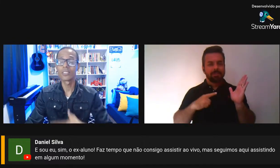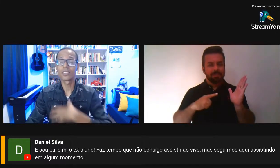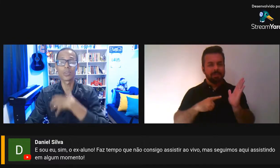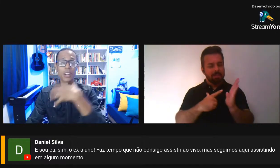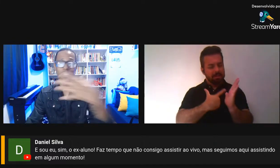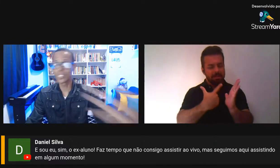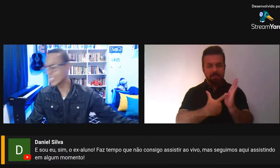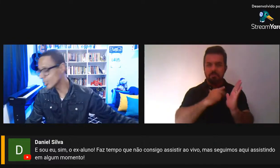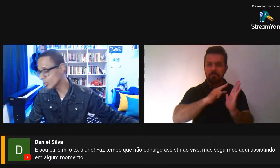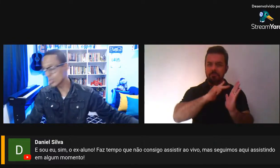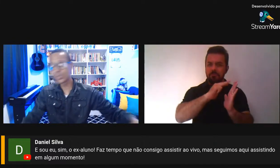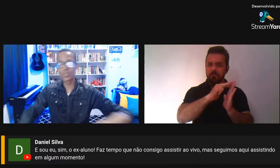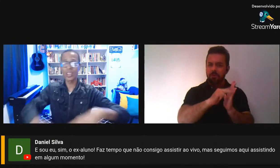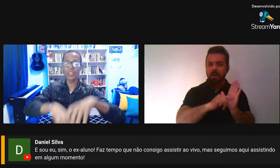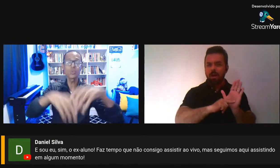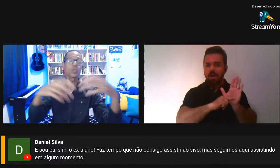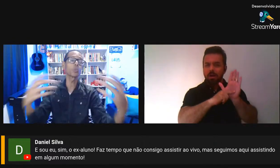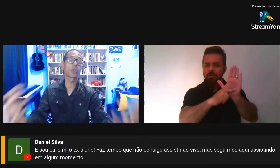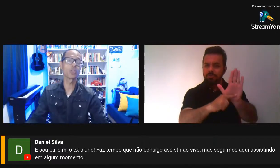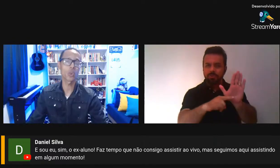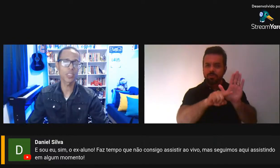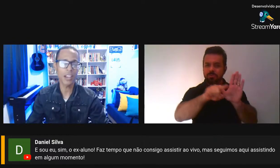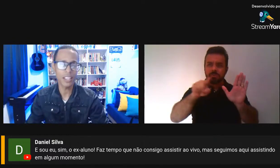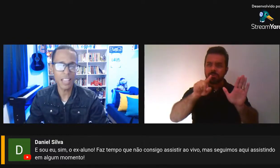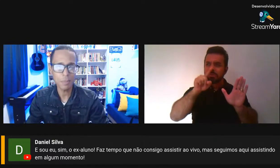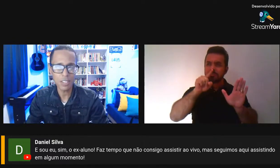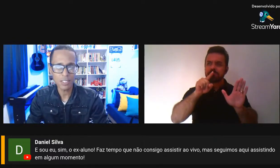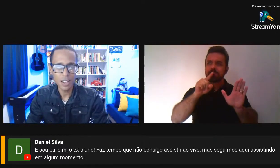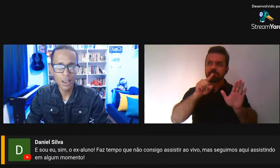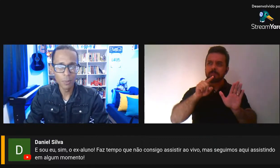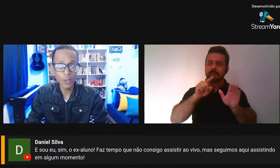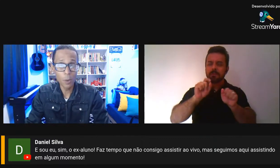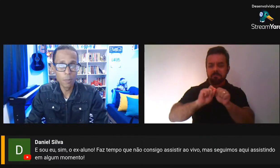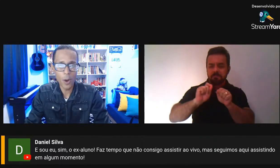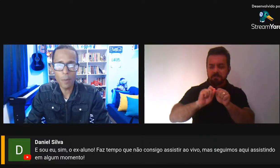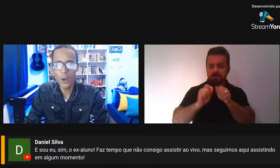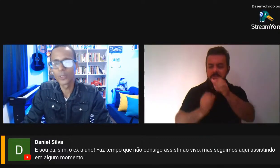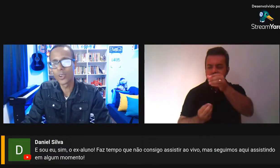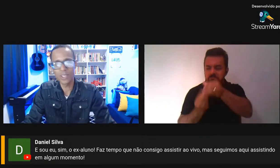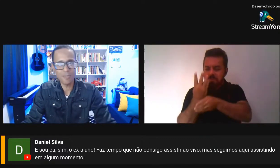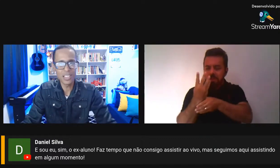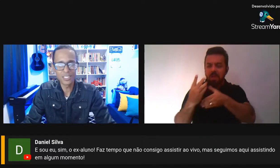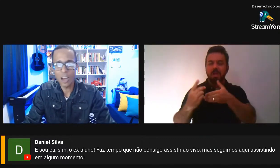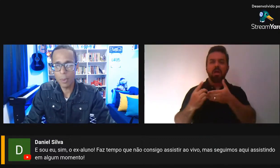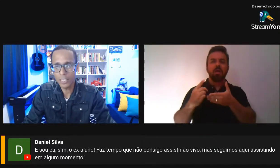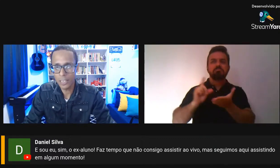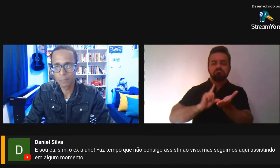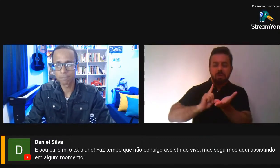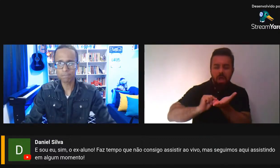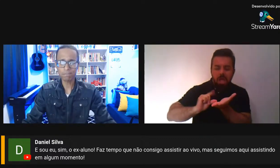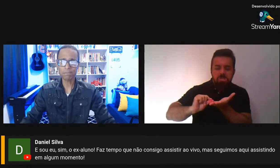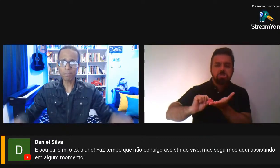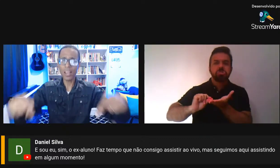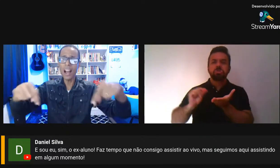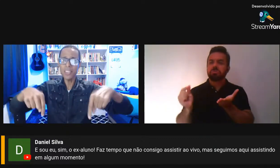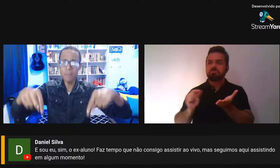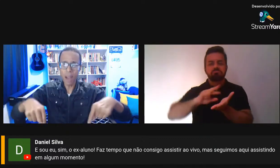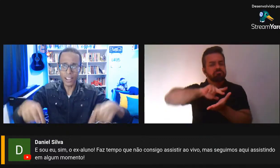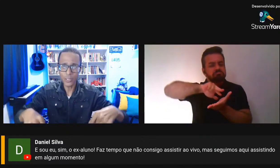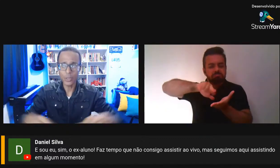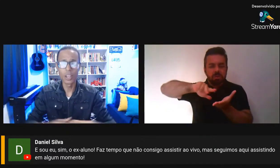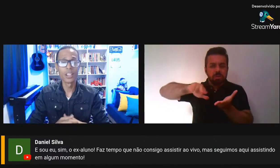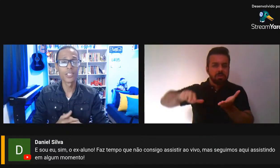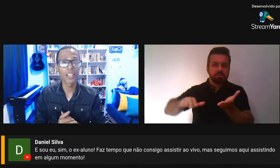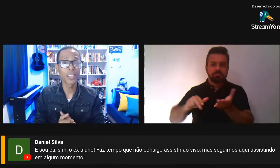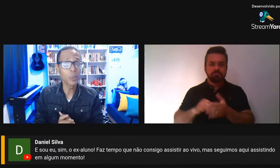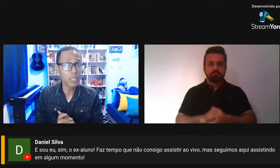seus artigos, ter as suas produções acadêmicas, porque o próprio autor está falando da obra dele. Aqui